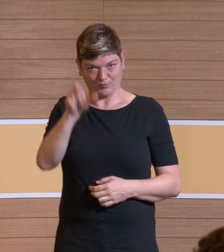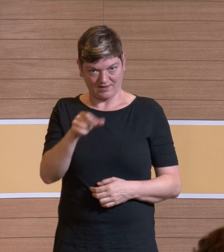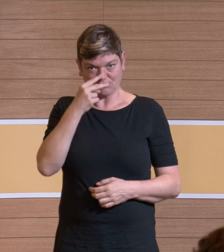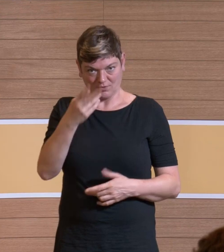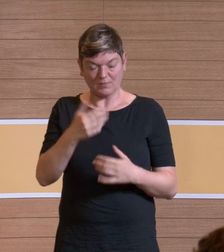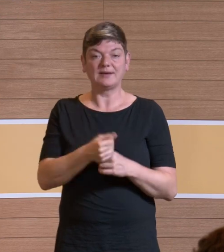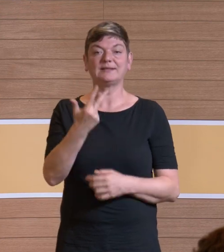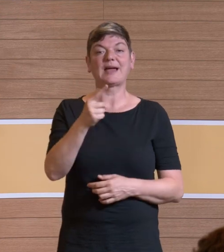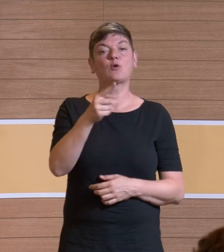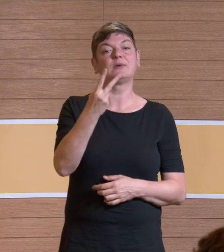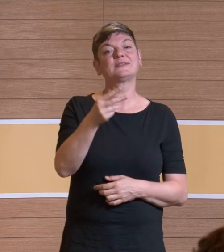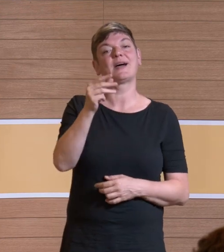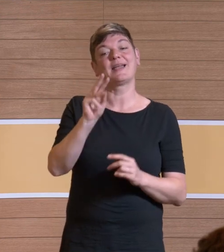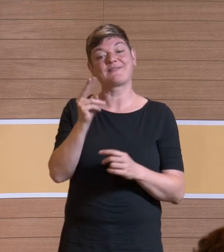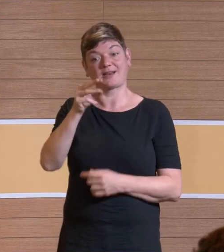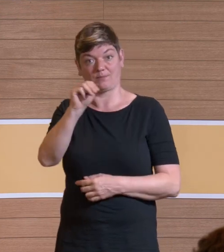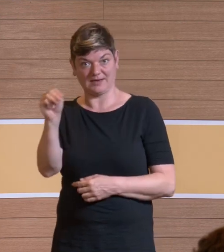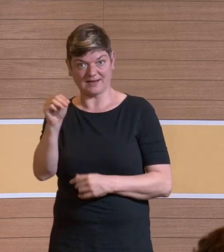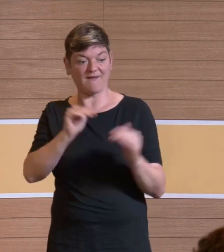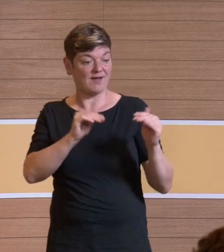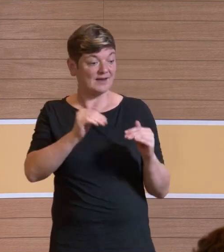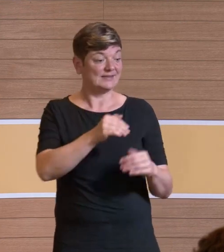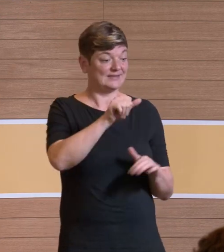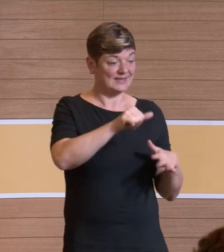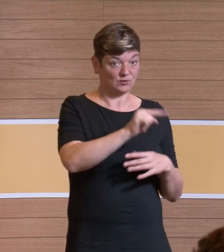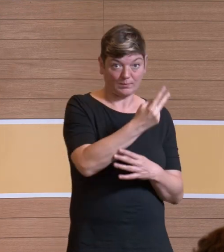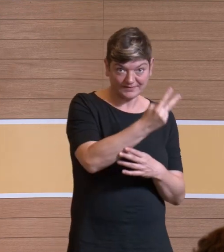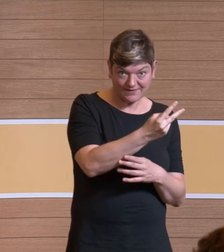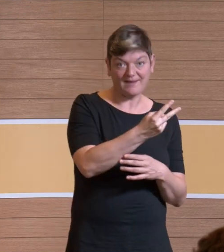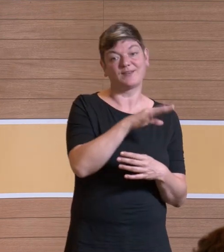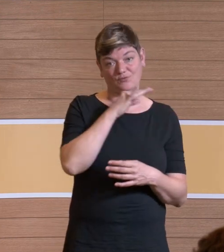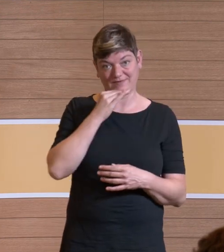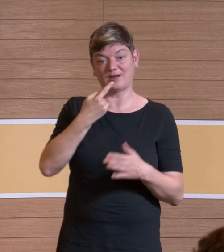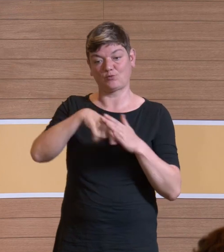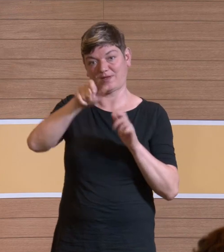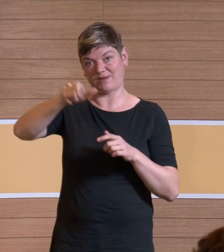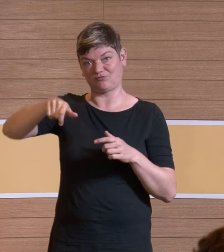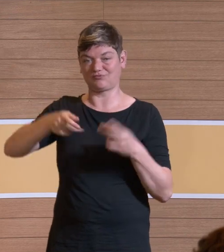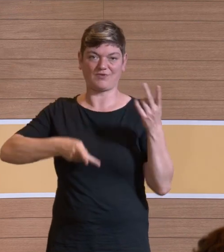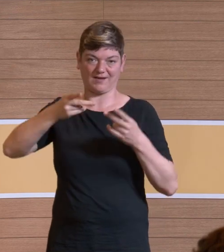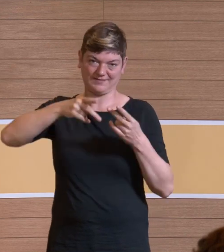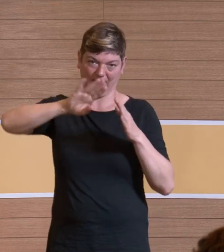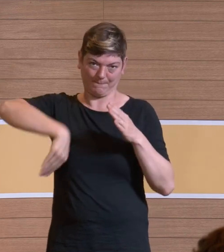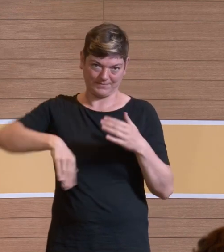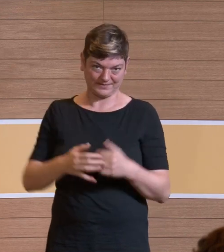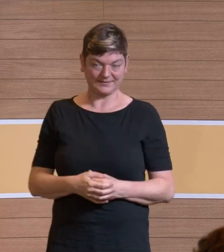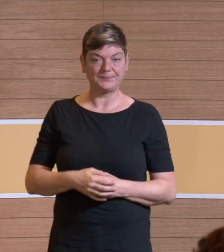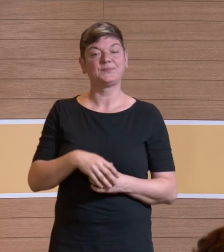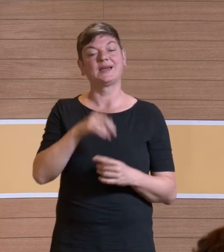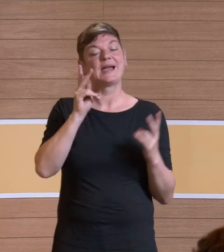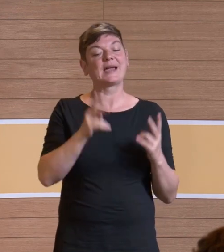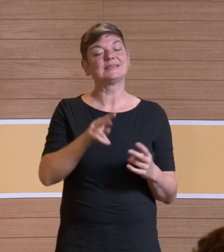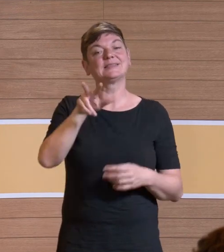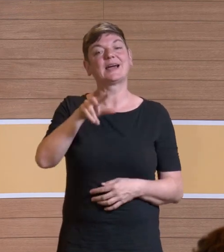3, 2 Quadratmeter im Verhältnis zu 16,2 ist schon ordentlich. Also schade, dass die rausgerechnet werden müssen. Dann bleiben nur noch 13